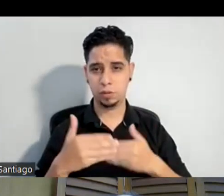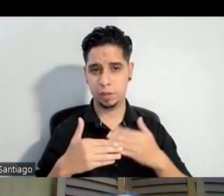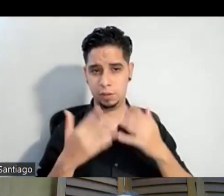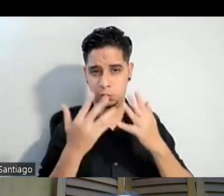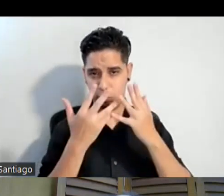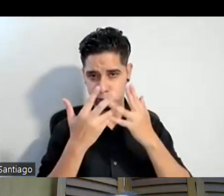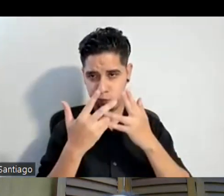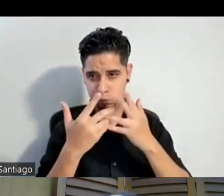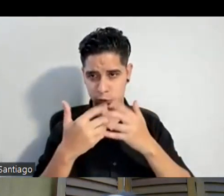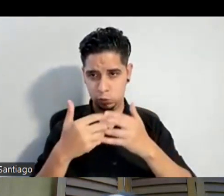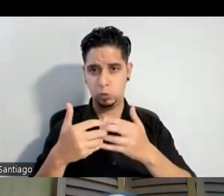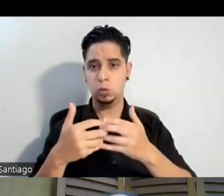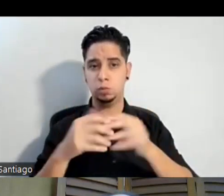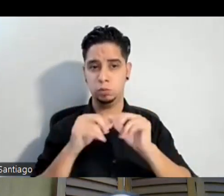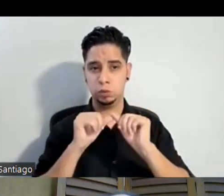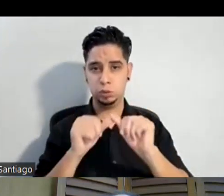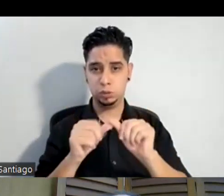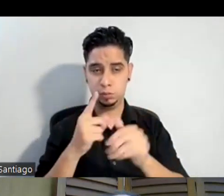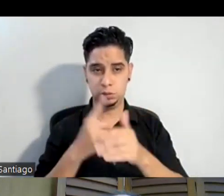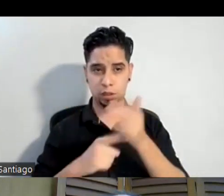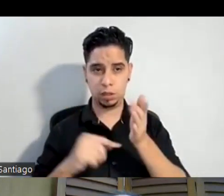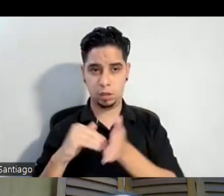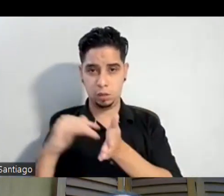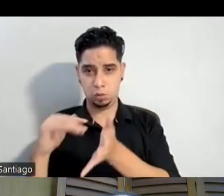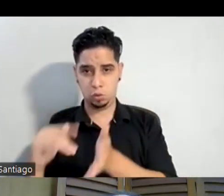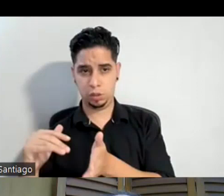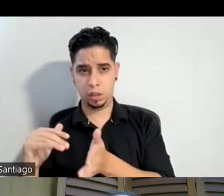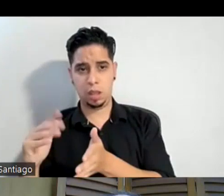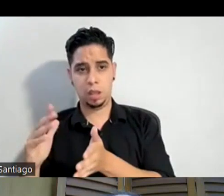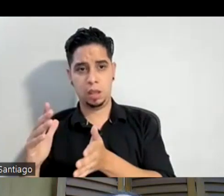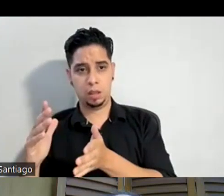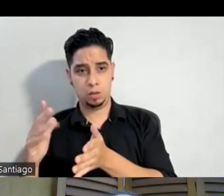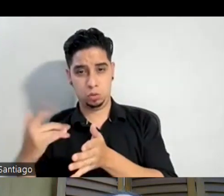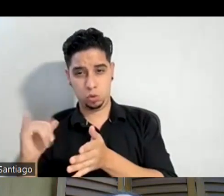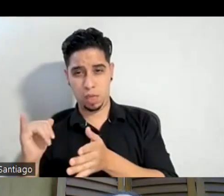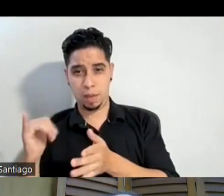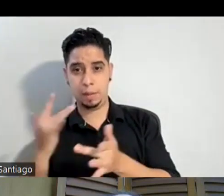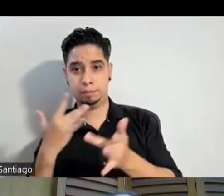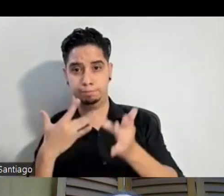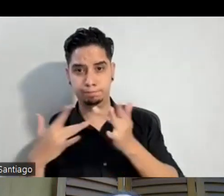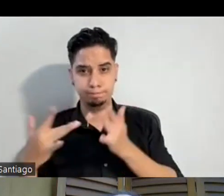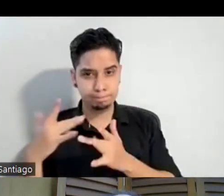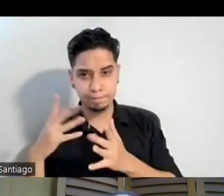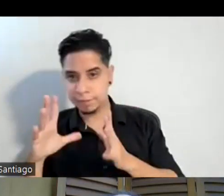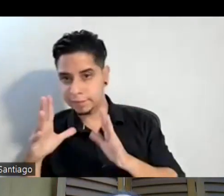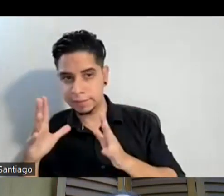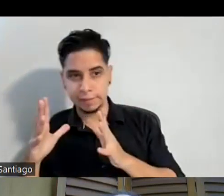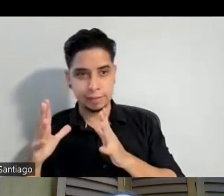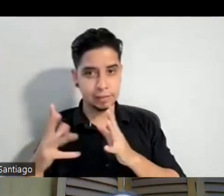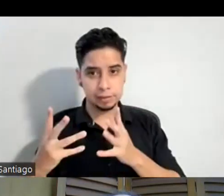esta situación de los estudiantes que están todavía con esto vivo las 24 7